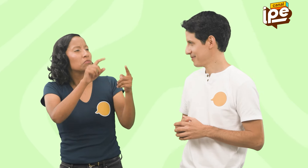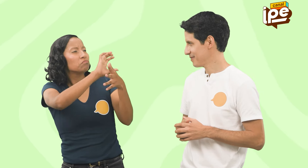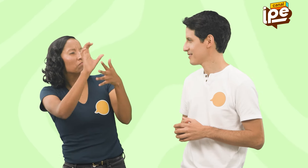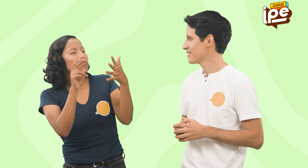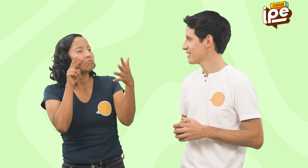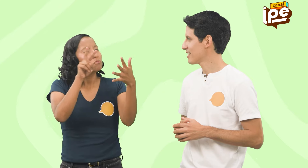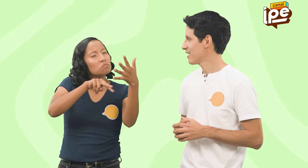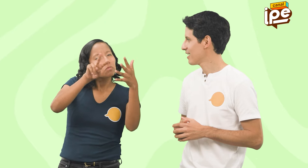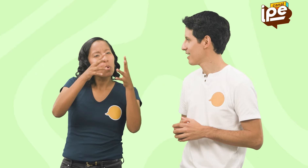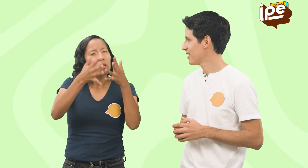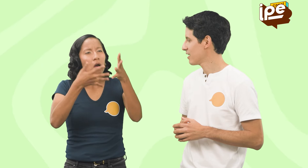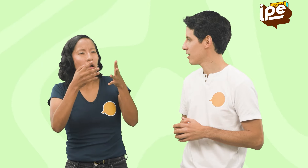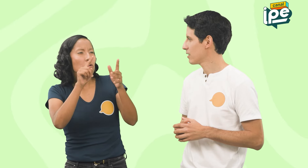hacen por alguna característica de la persona